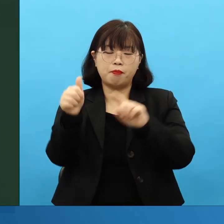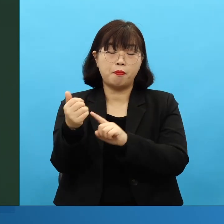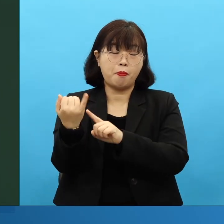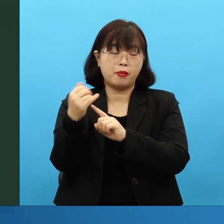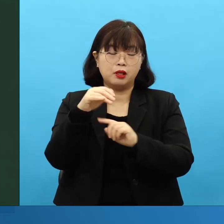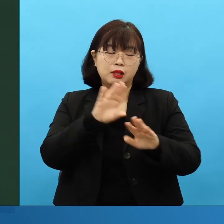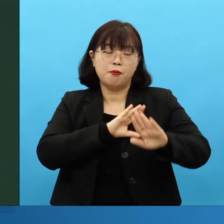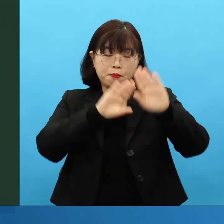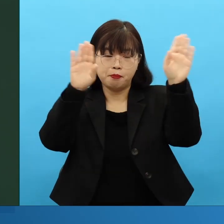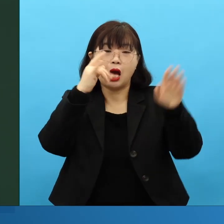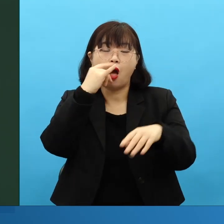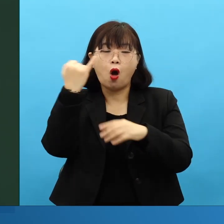엄청나죠.